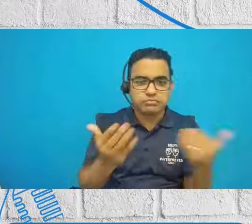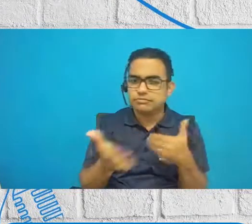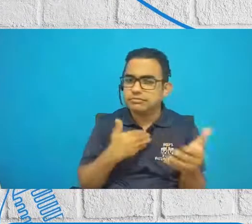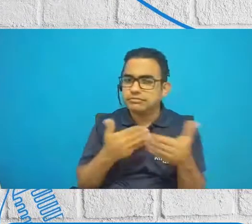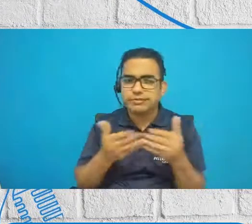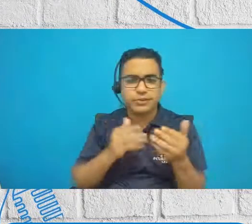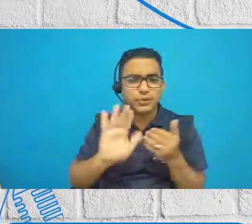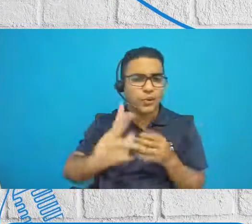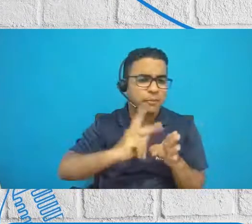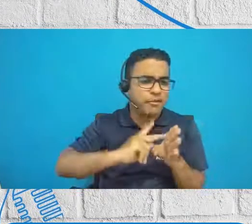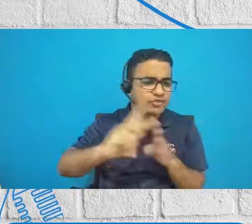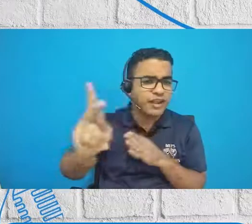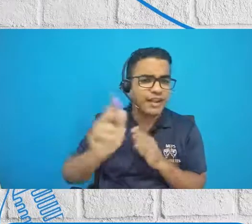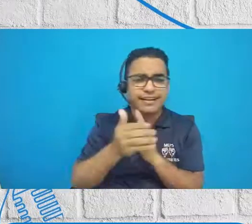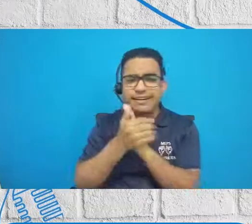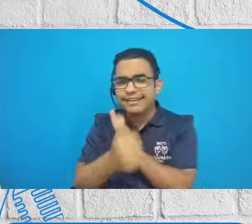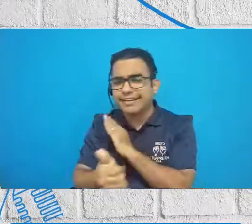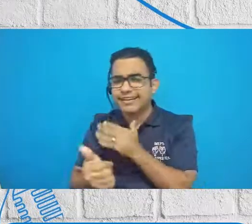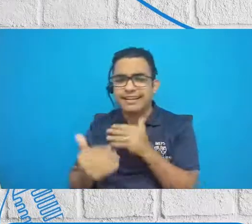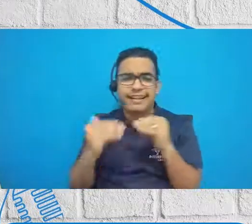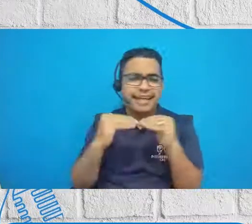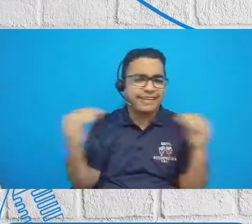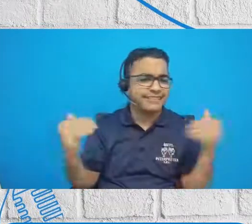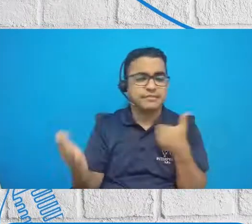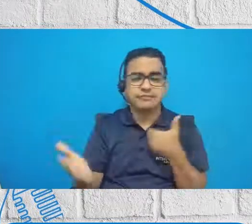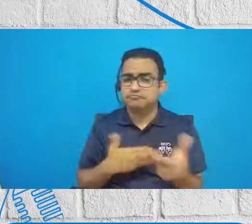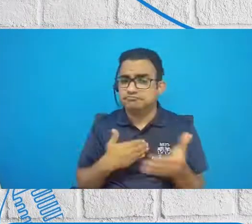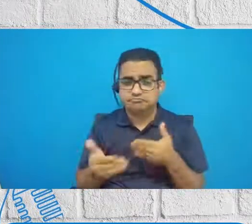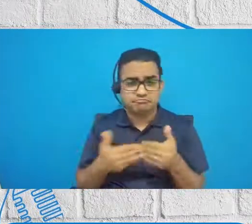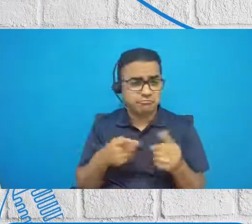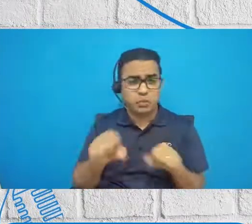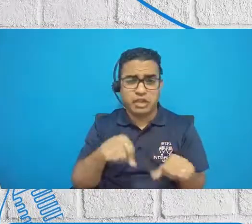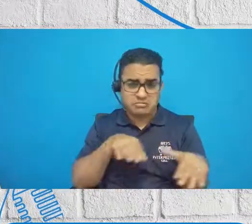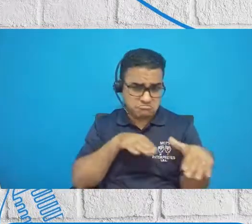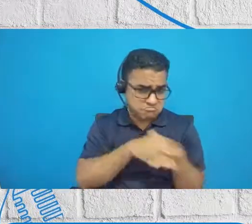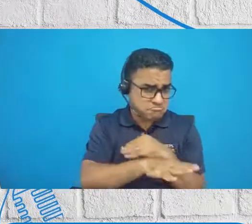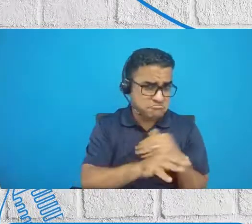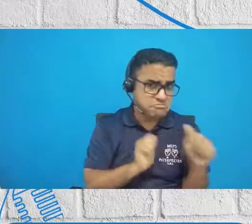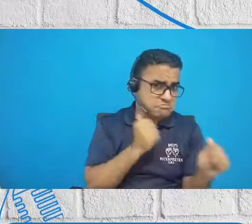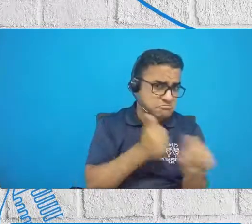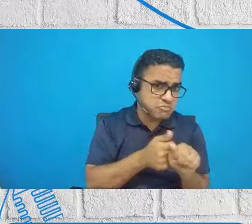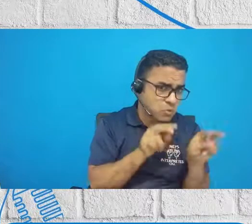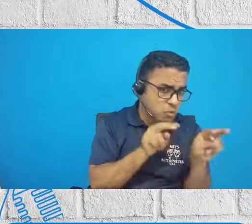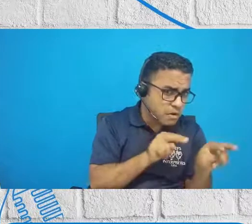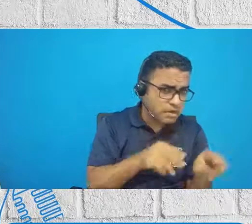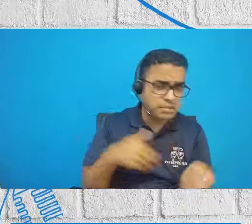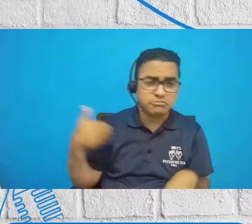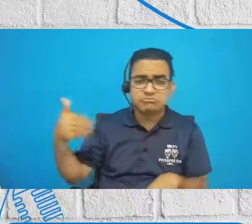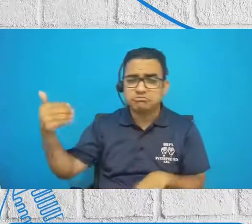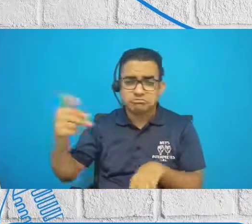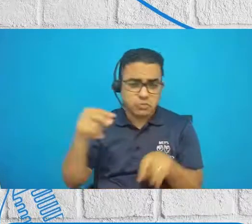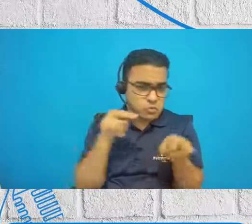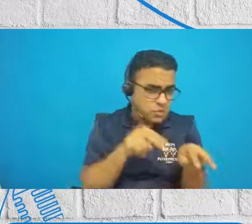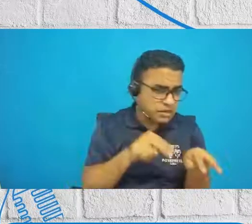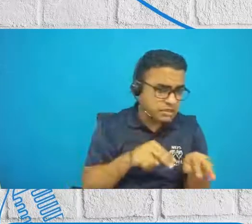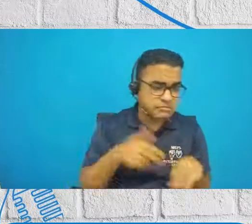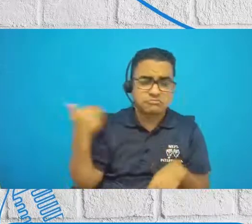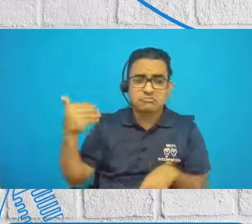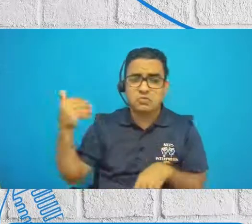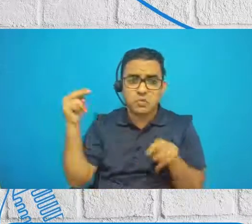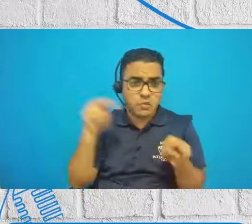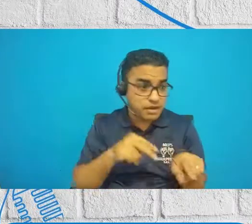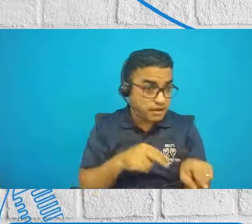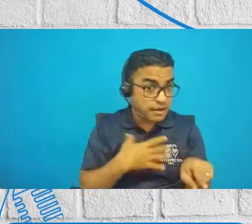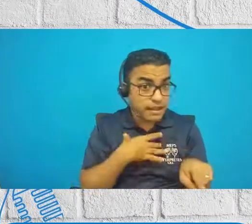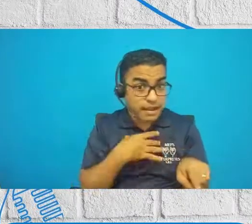sean, ustedes pueden ingresar su perfil, mantenerlo actualizado y estar en constante búsqueda de